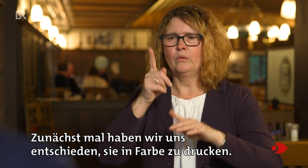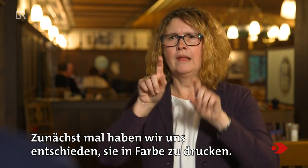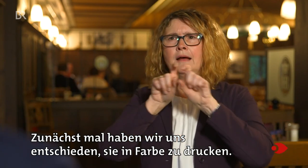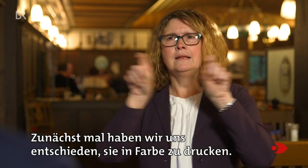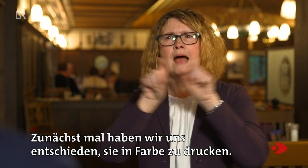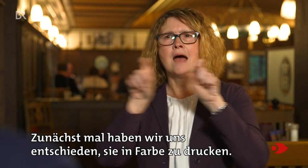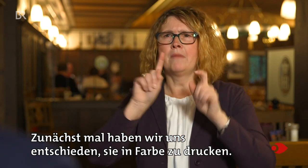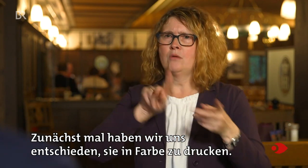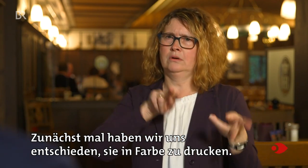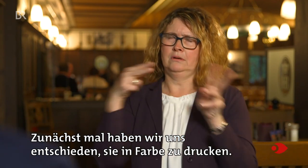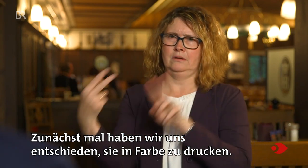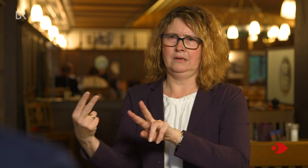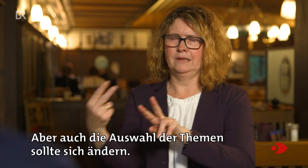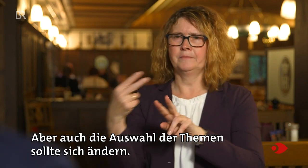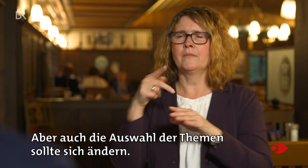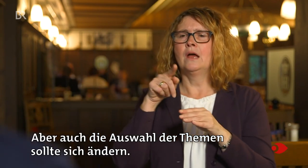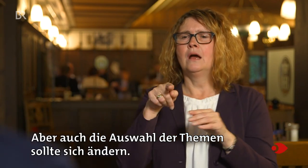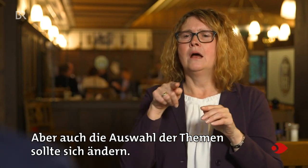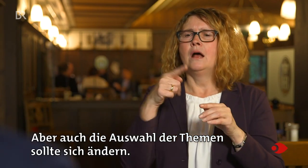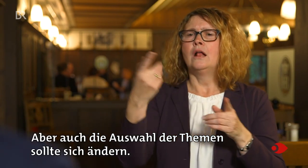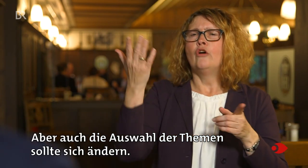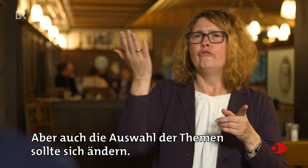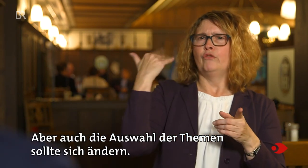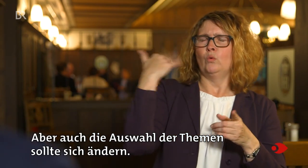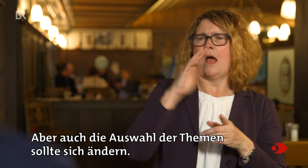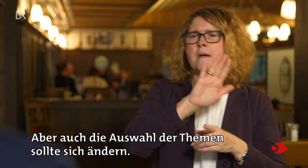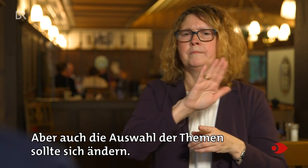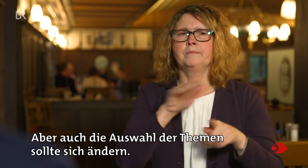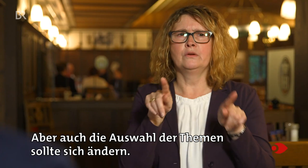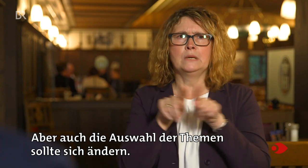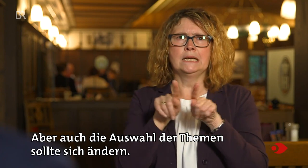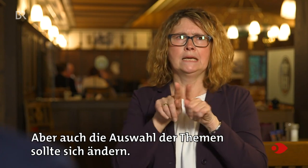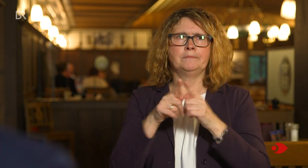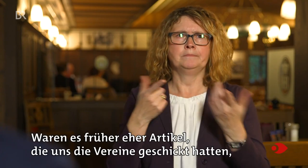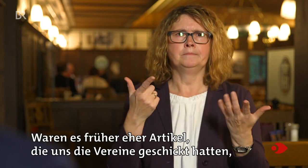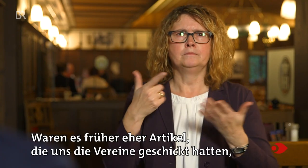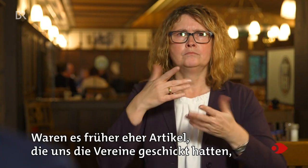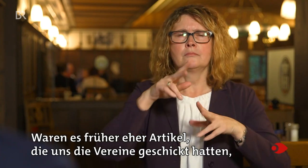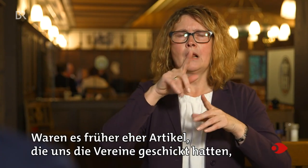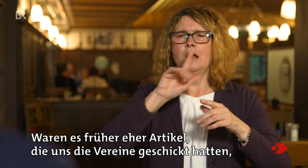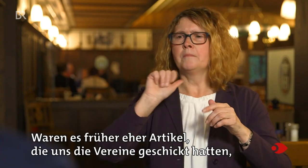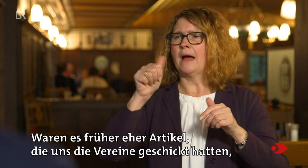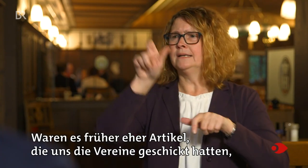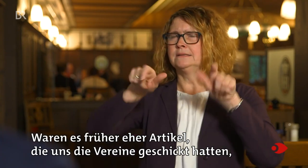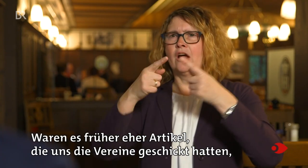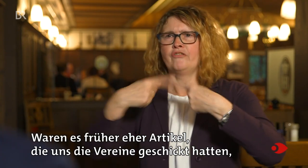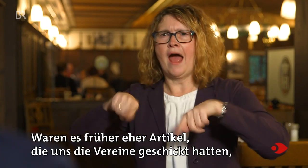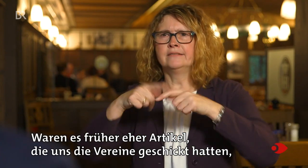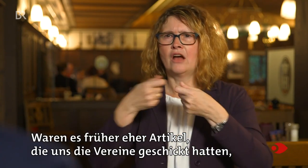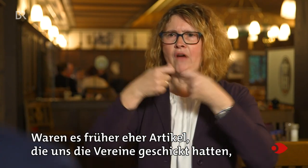sie in Farbe zu drucken. Aber auch die Auswahl der Themen sollte sich ändern. Waren es früher eher Artikel, die uns die Vereine